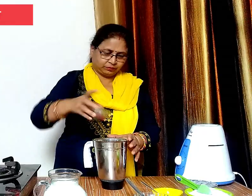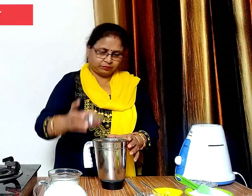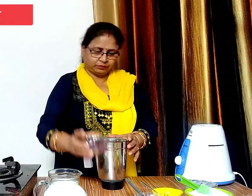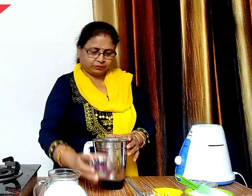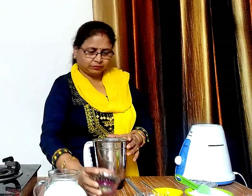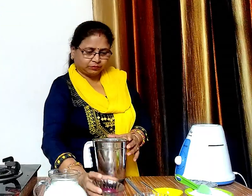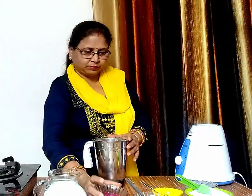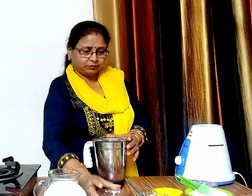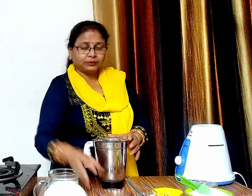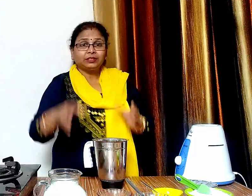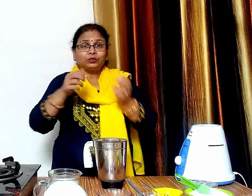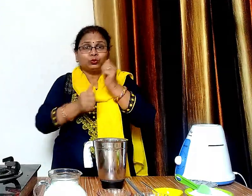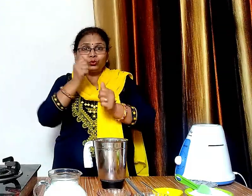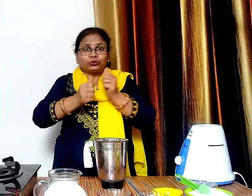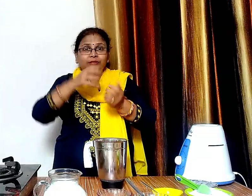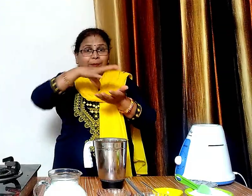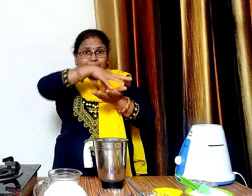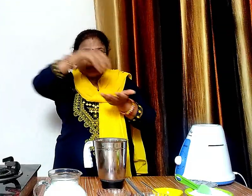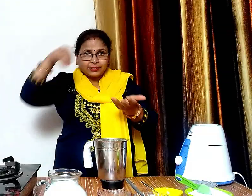हुए केले दो चमच मलाई